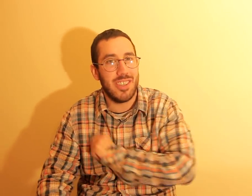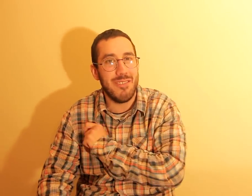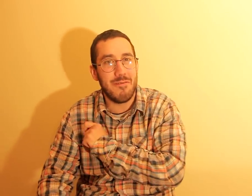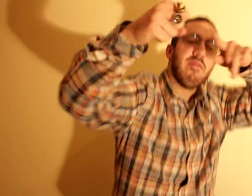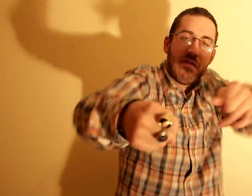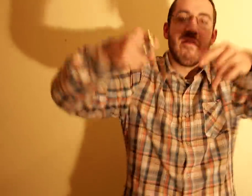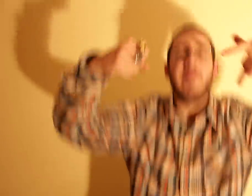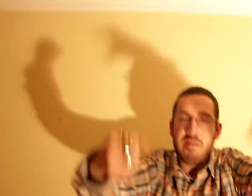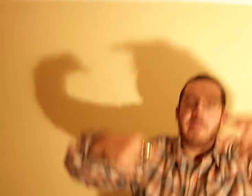som.